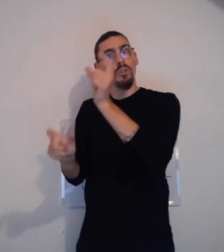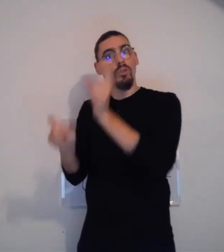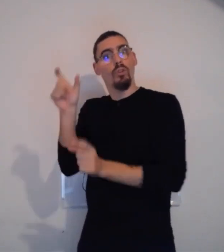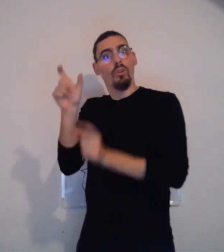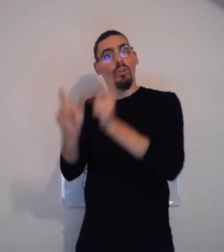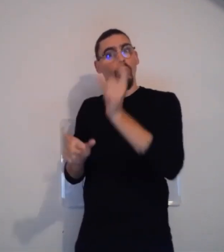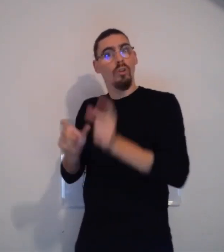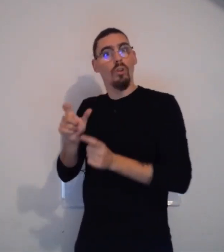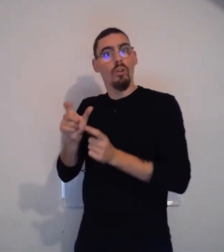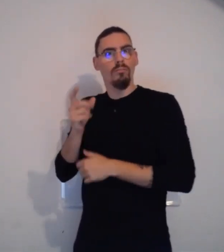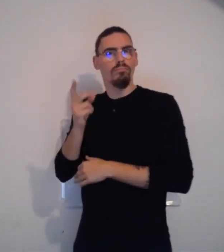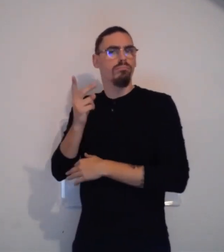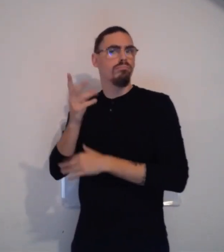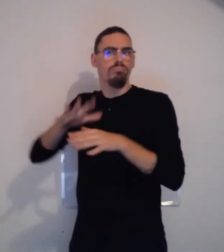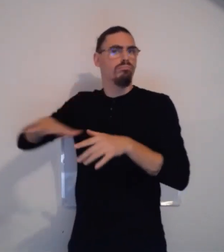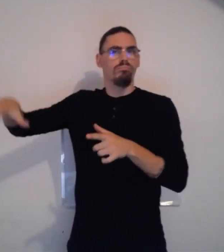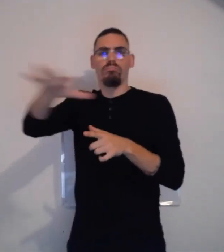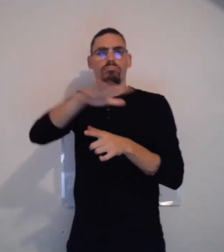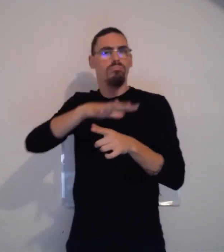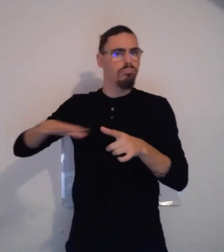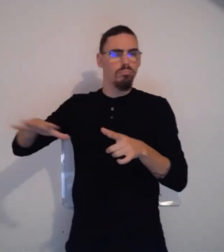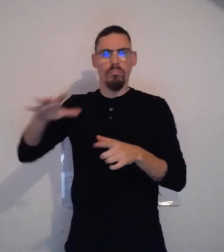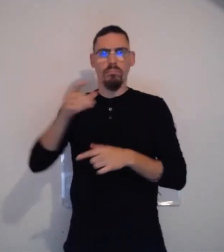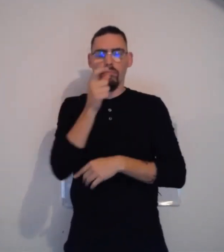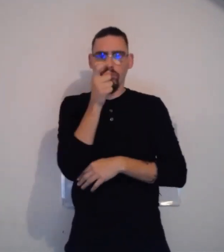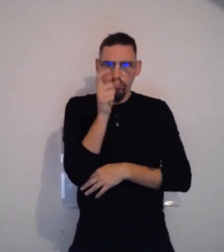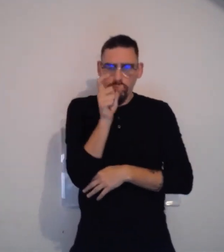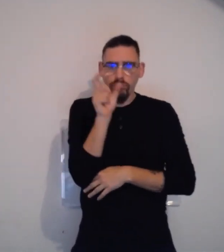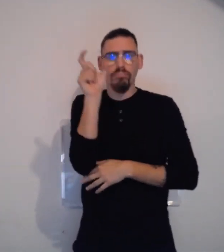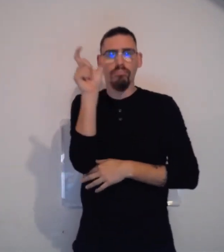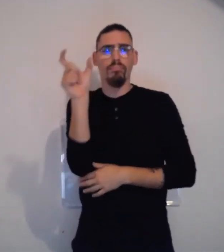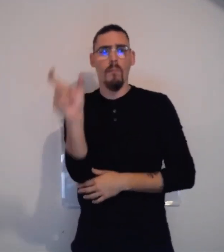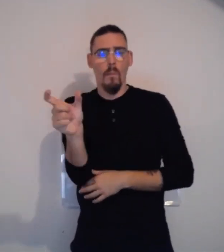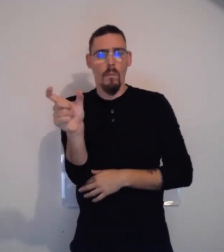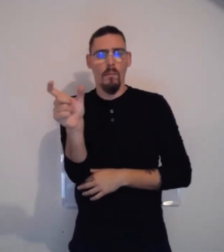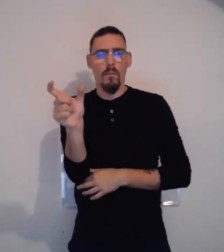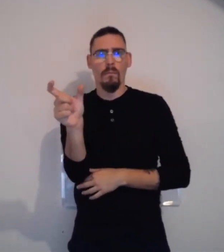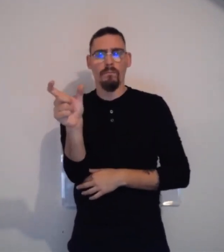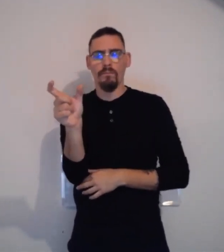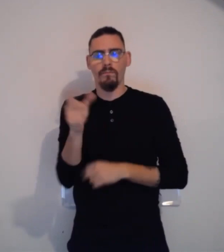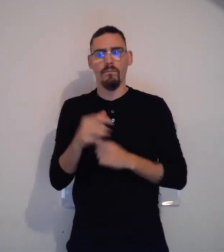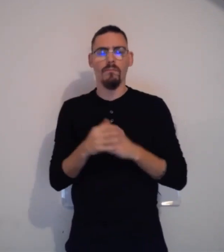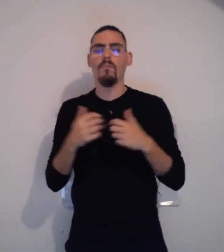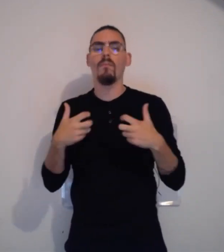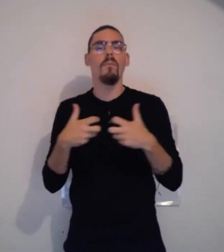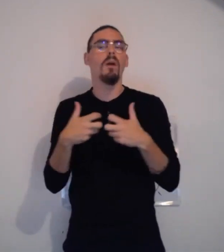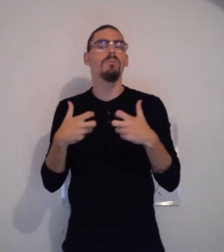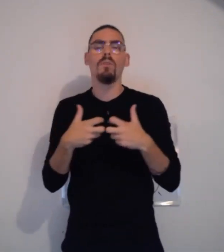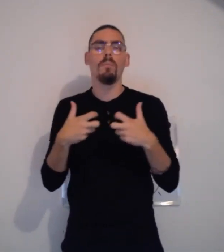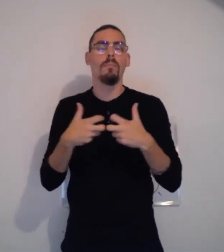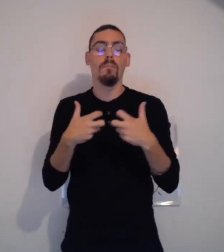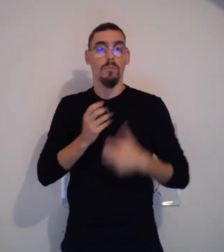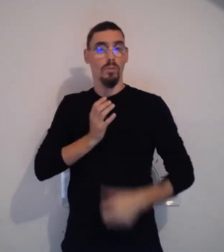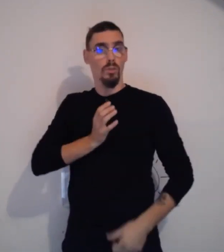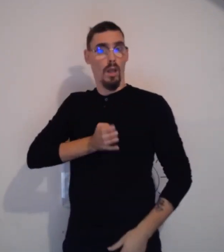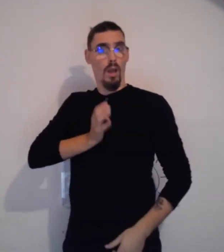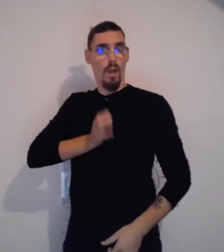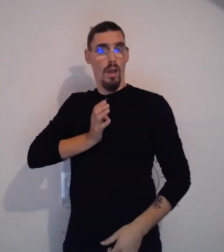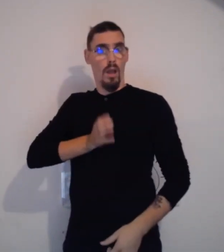que souvent, les personnes en général, souvent quand on dit un mot, si par exemple